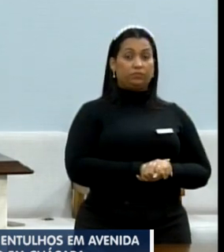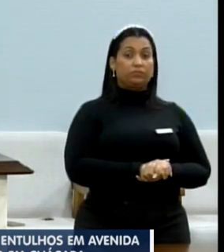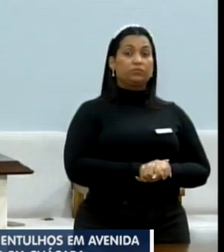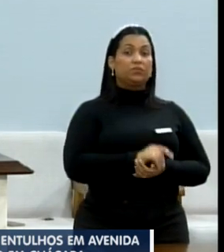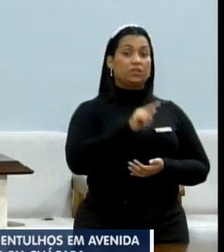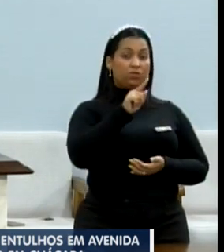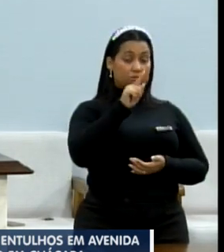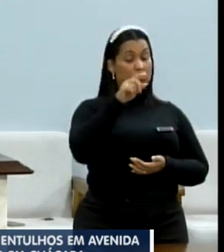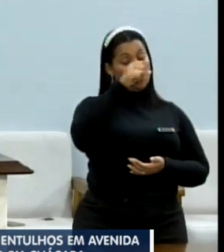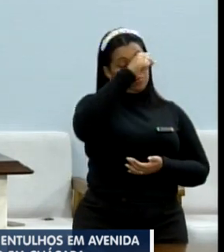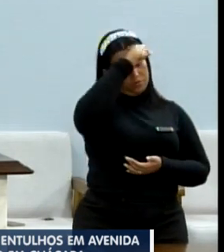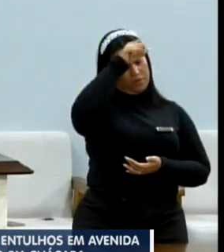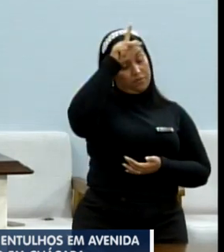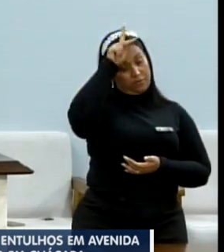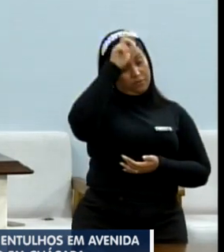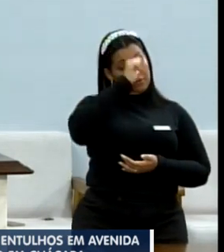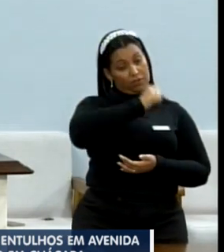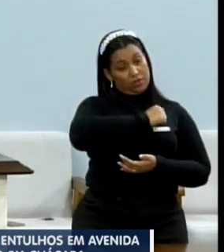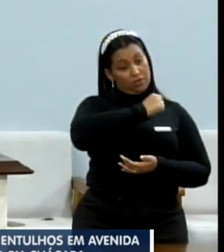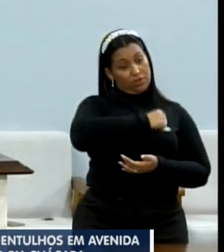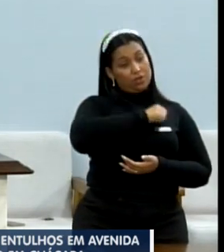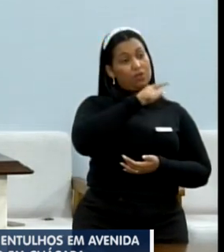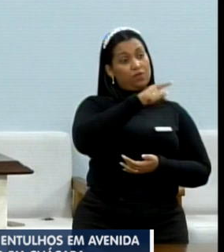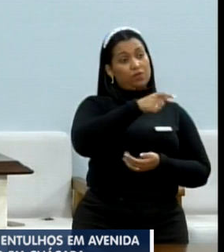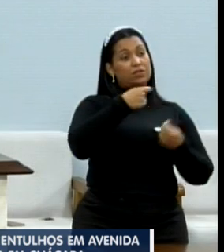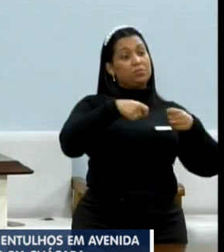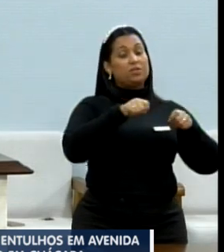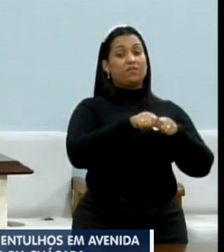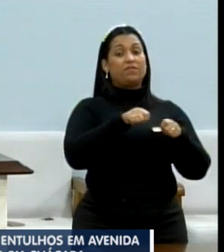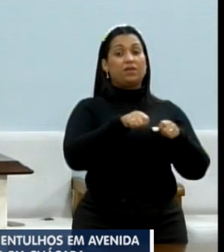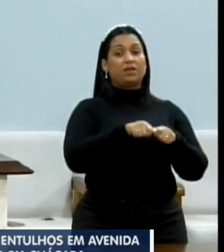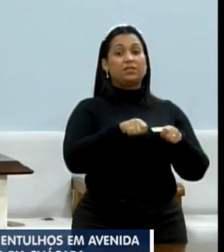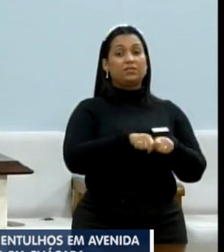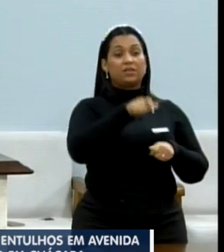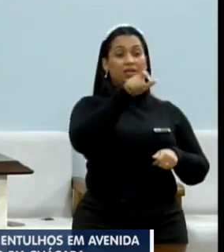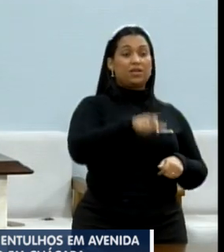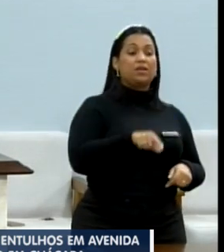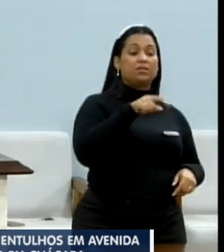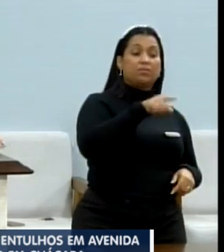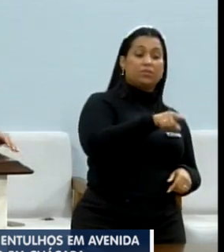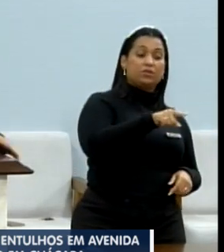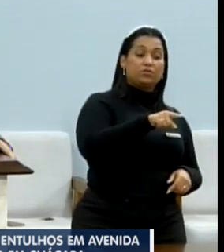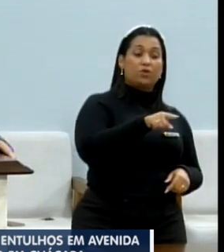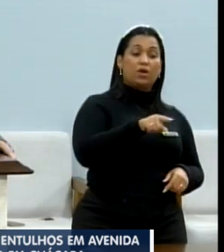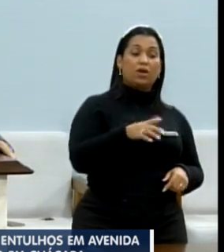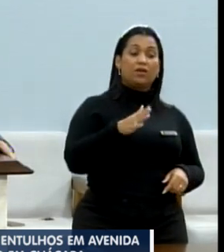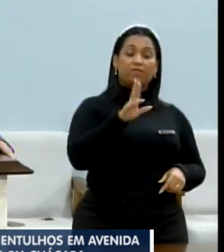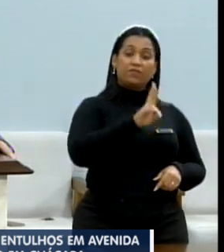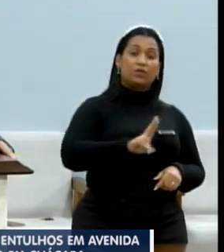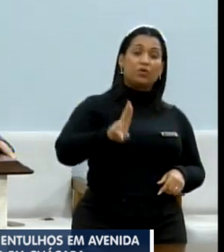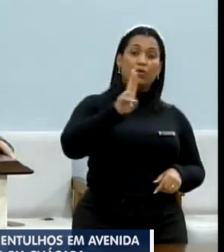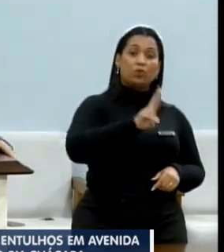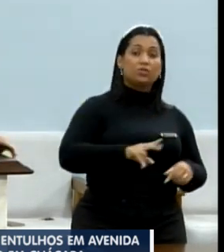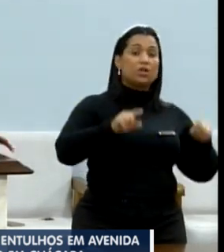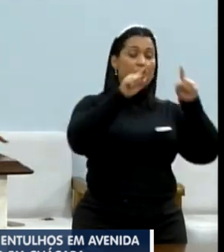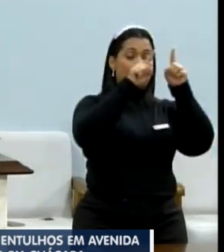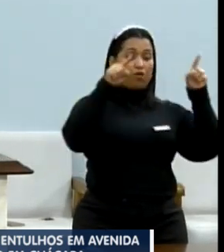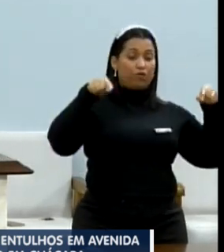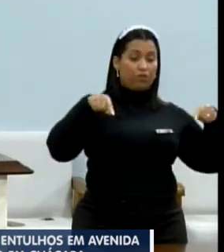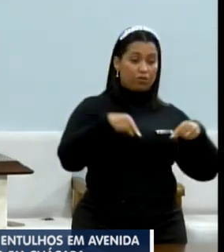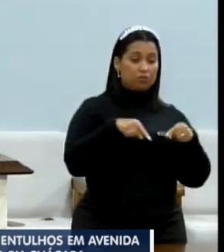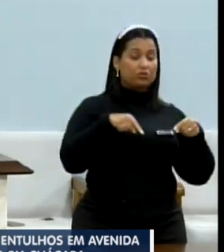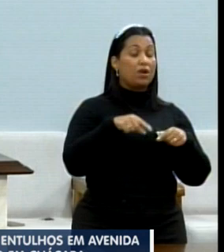O senhor, prefeito, o senhor tem que tomar atitude contra essa pessoa, que fica usando funcionários para